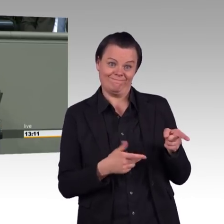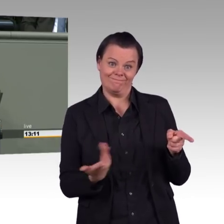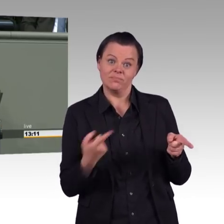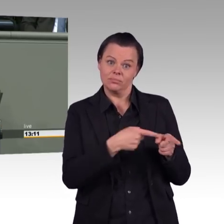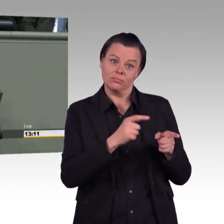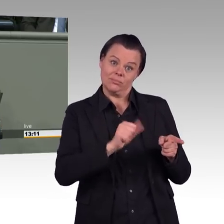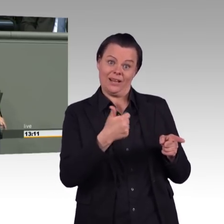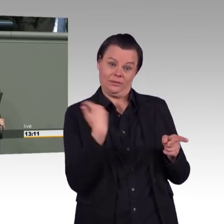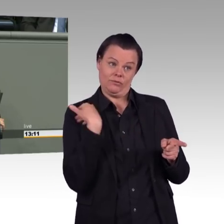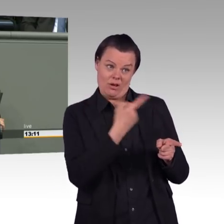Und das Zweite.